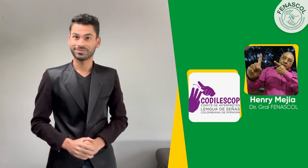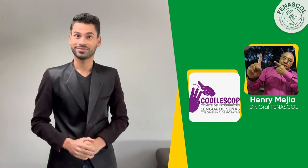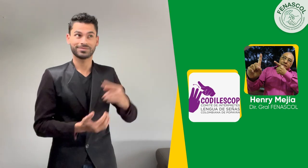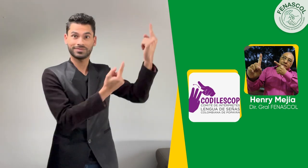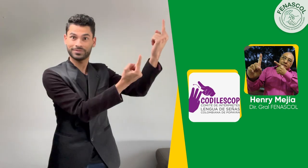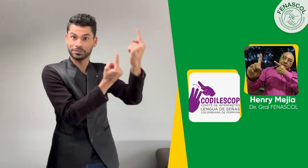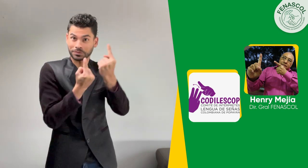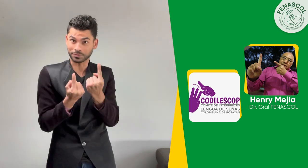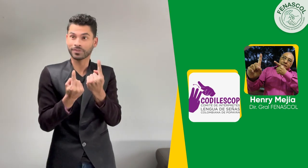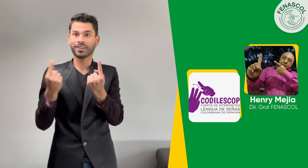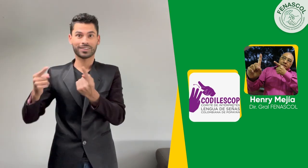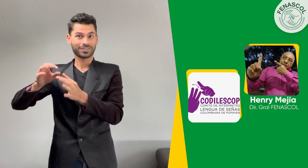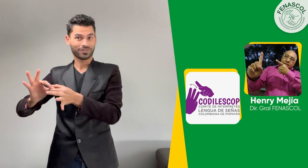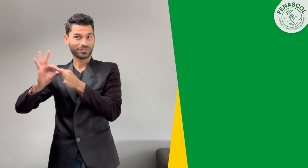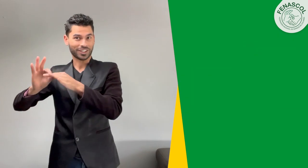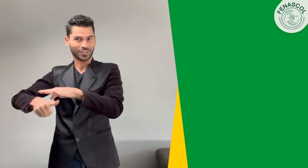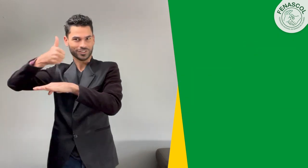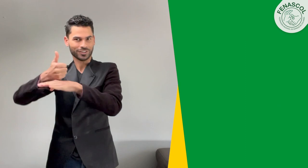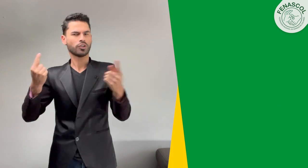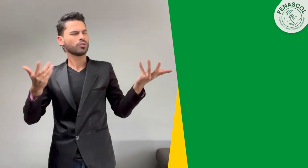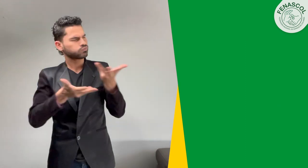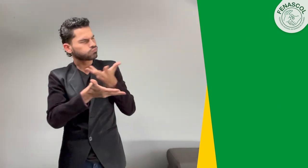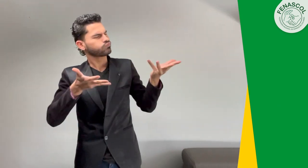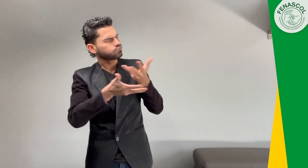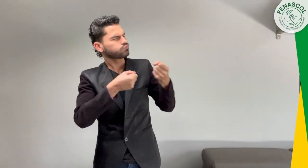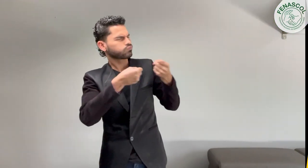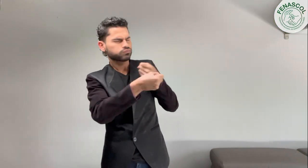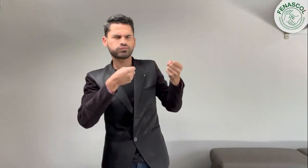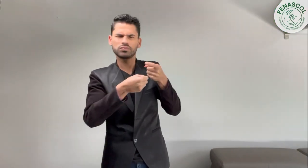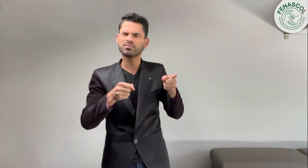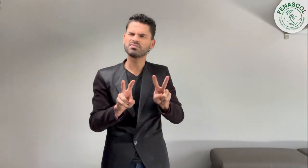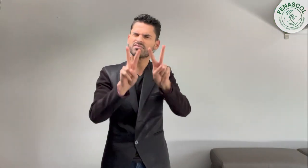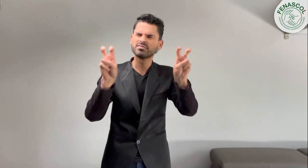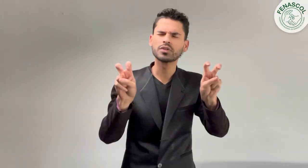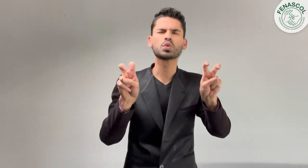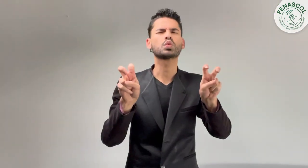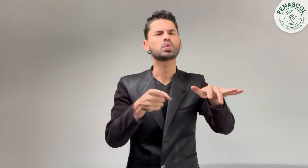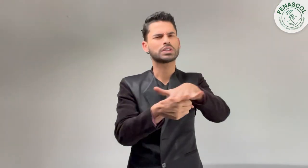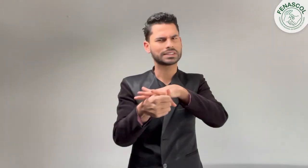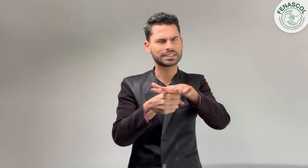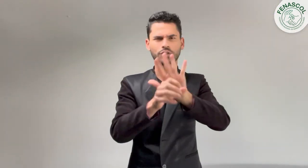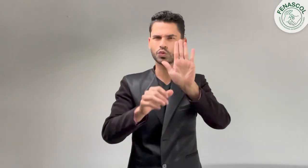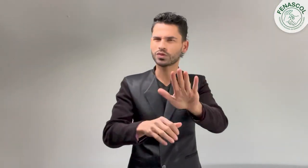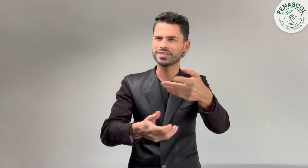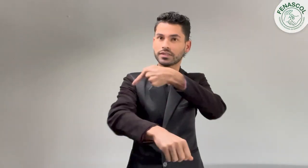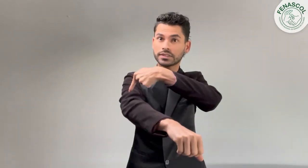Estos invitados hablarán con el Director de FENASCOL sobre la situación en la Oficina de Gestión Social y Asuntos